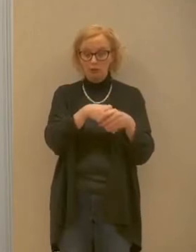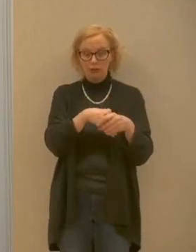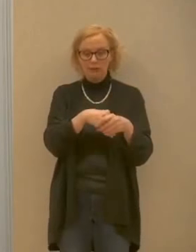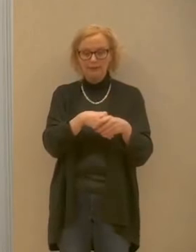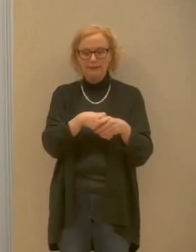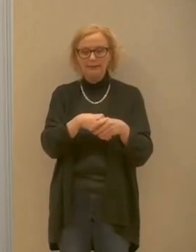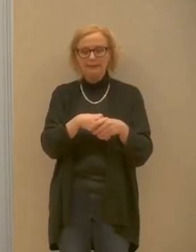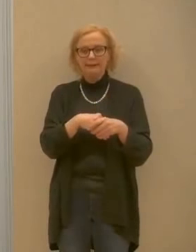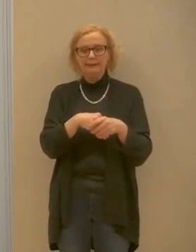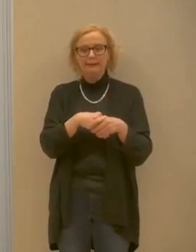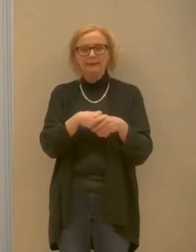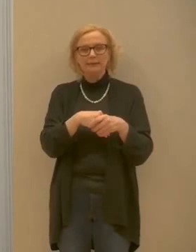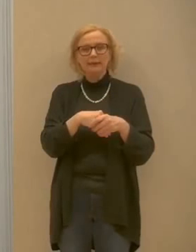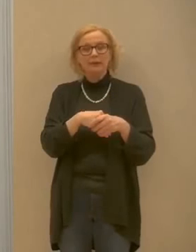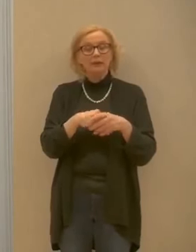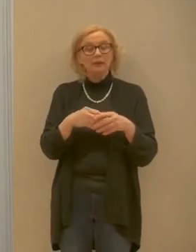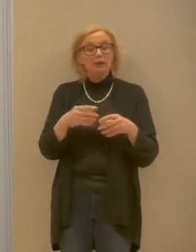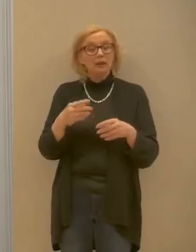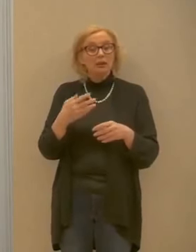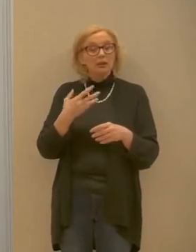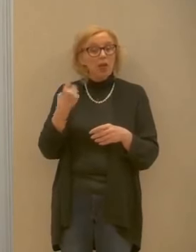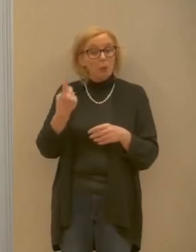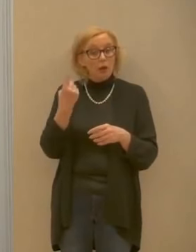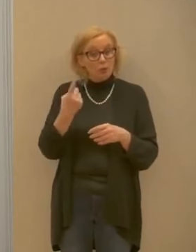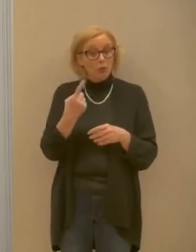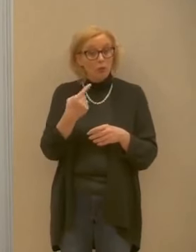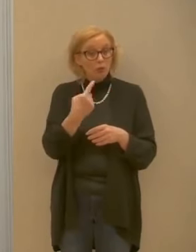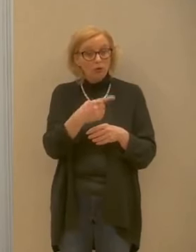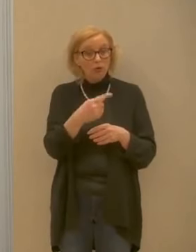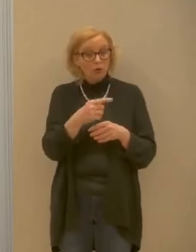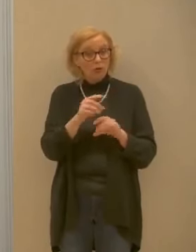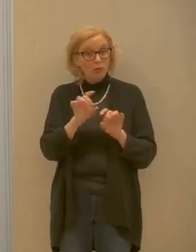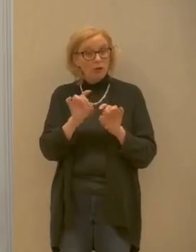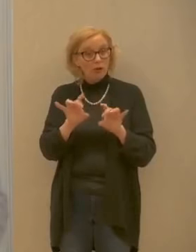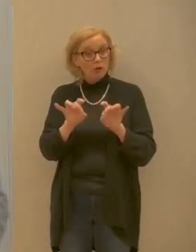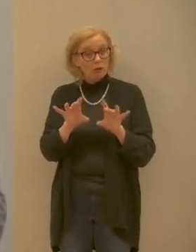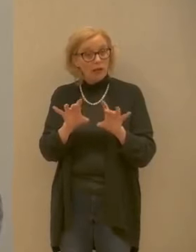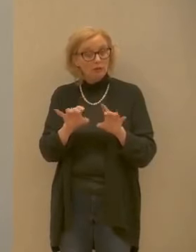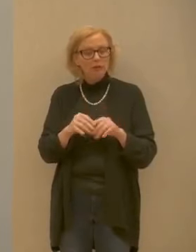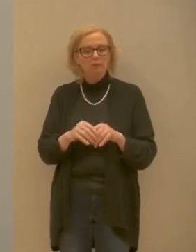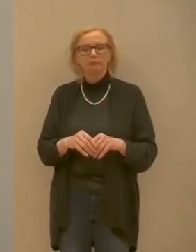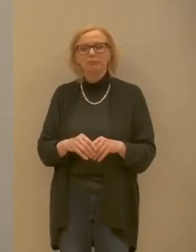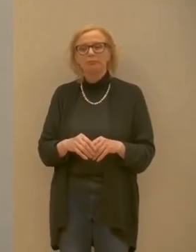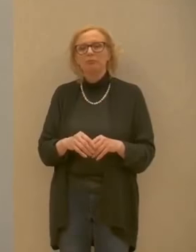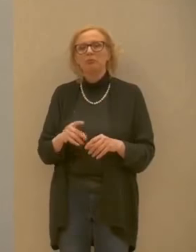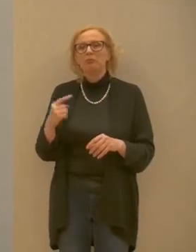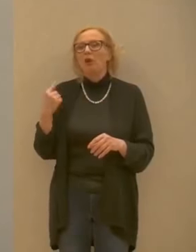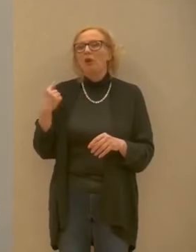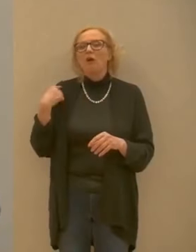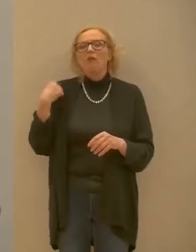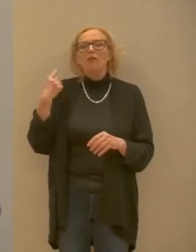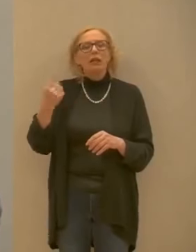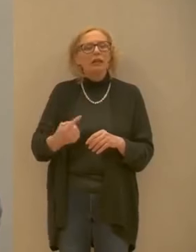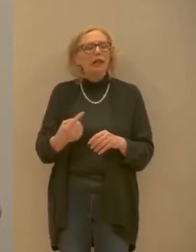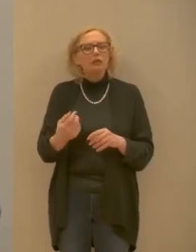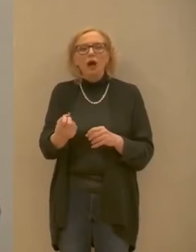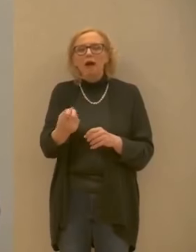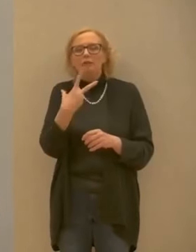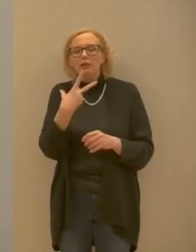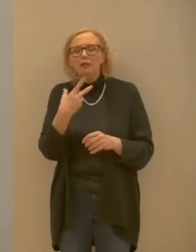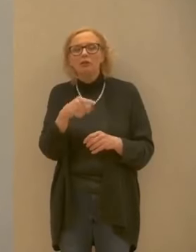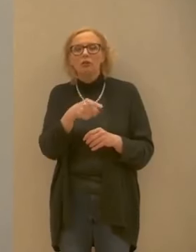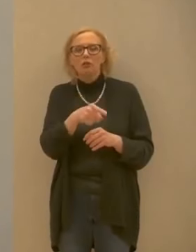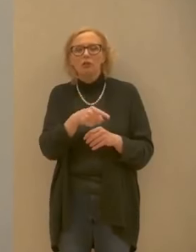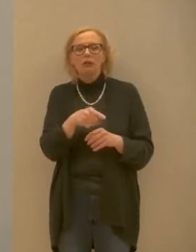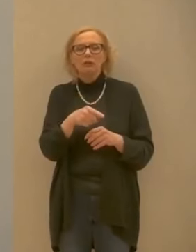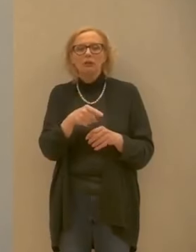imbattuti in casi che riguardano queste categorie professionali non abbiamo un segnale in questo caso di un aumento